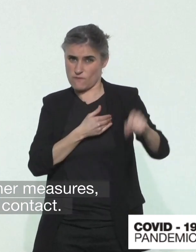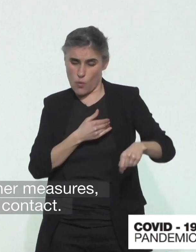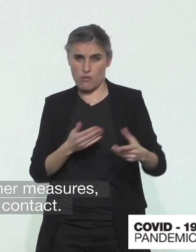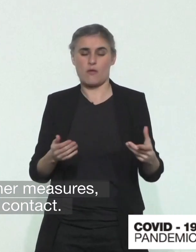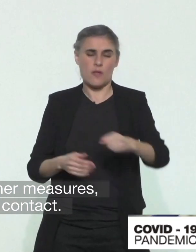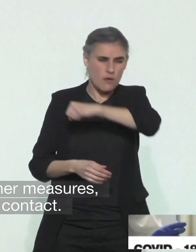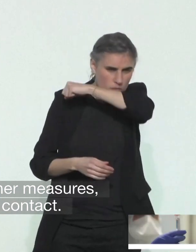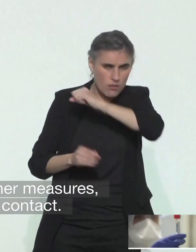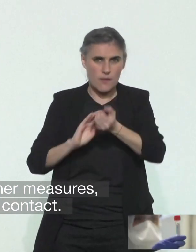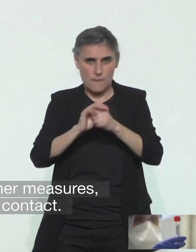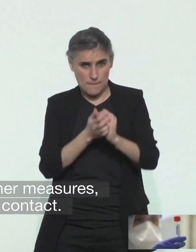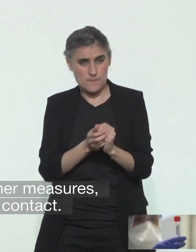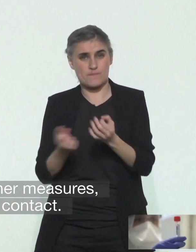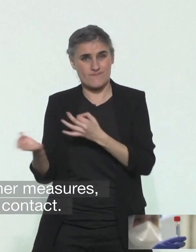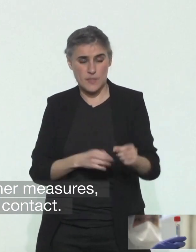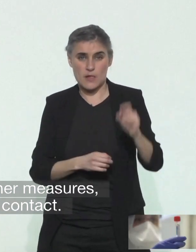et la réduction volontariste des contacts.